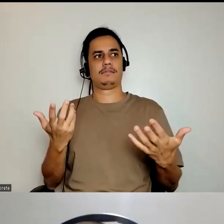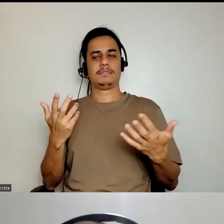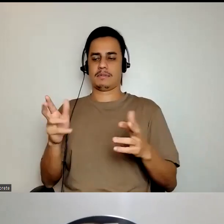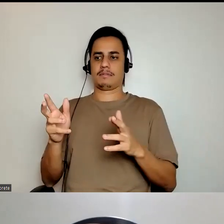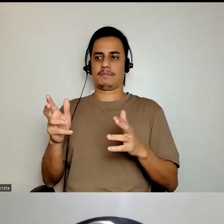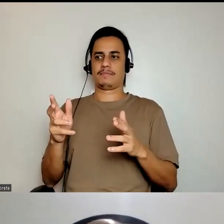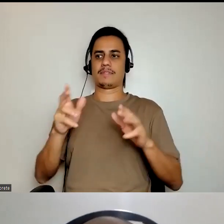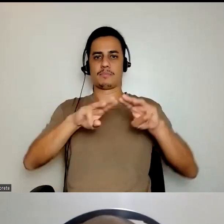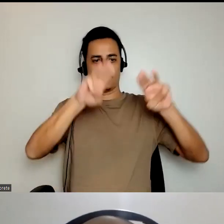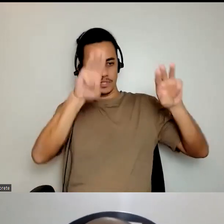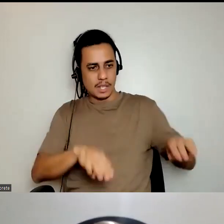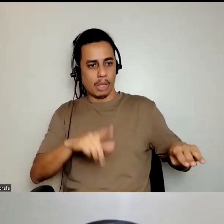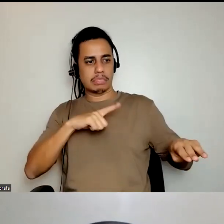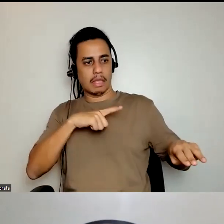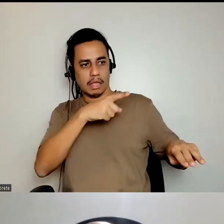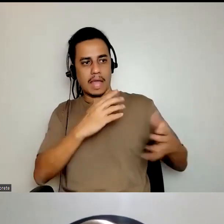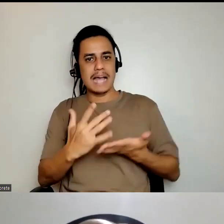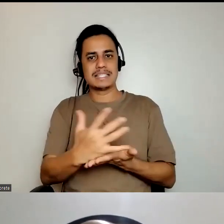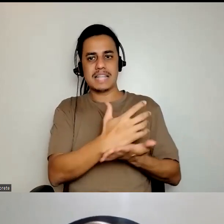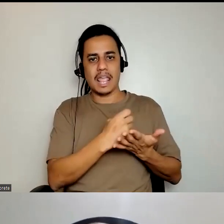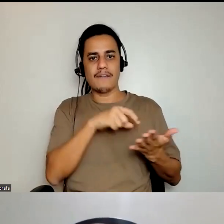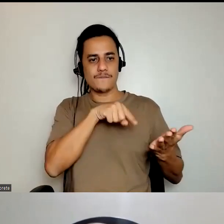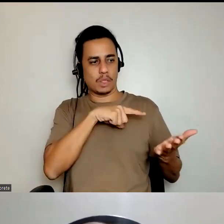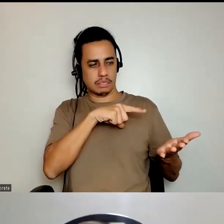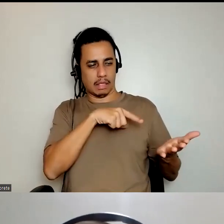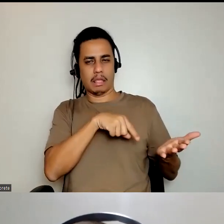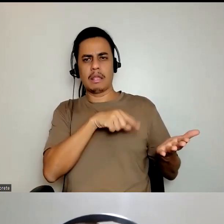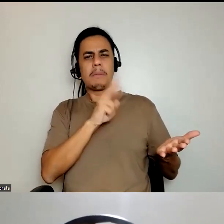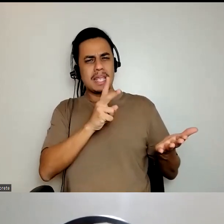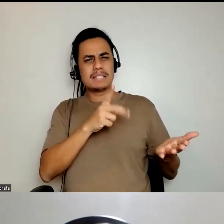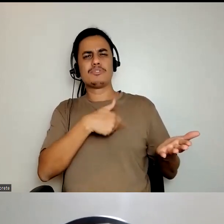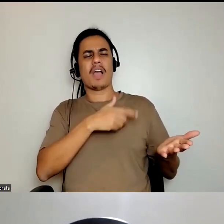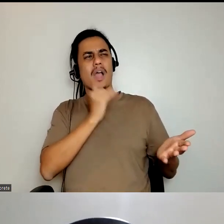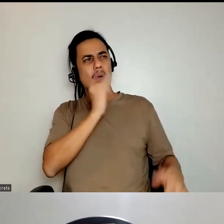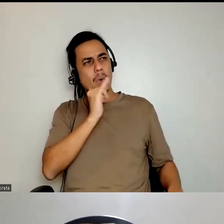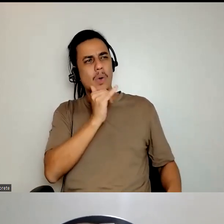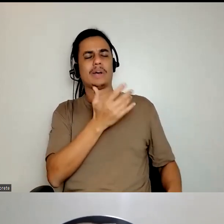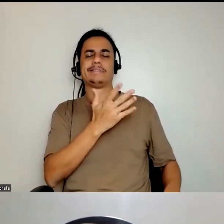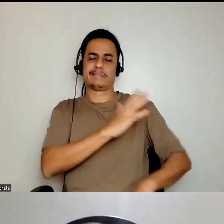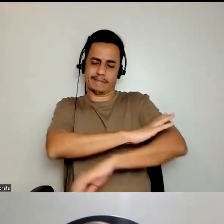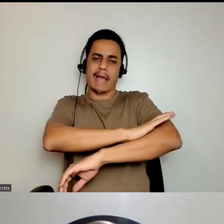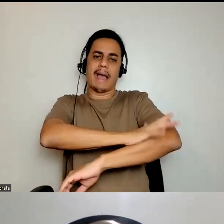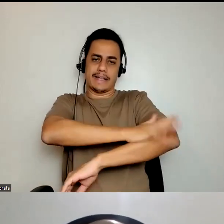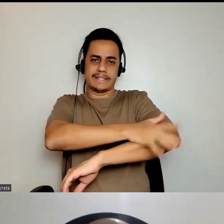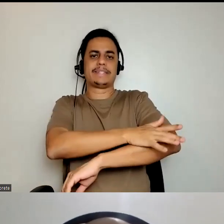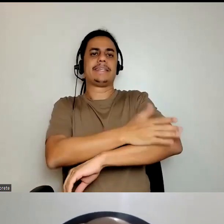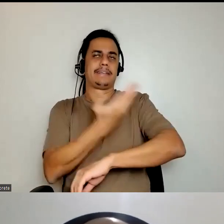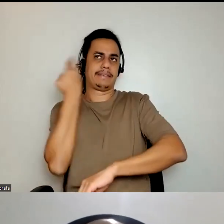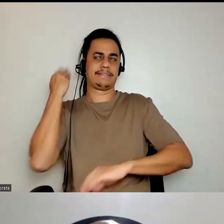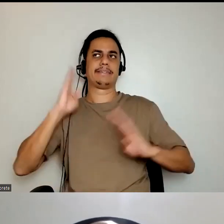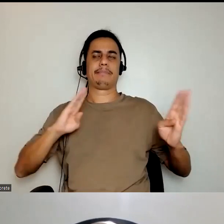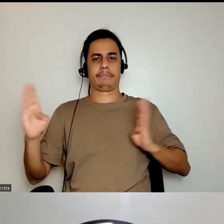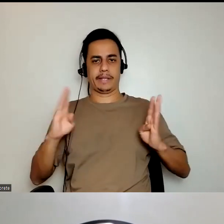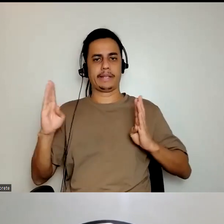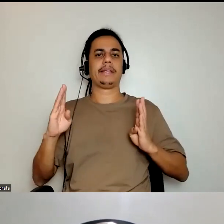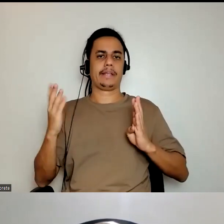acervos, né, olhando para esses acervos, que ainda contam uma narrativa racista, né, da época da escravidão,